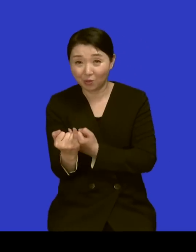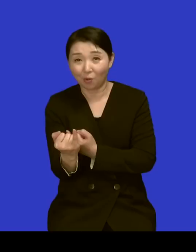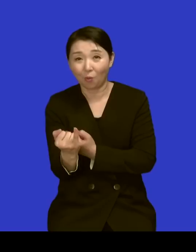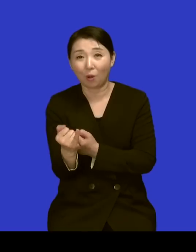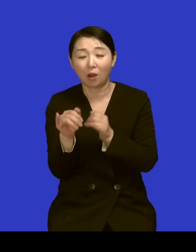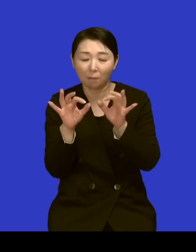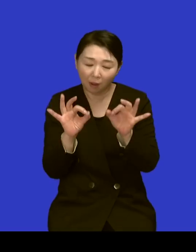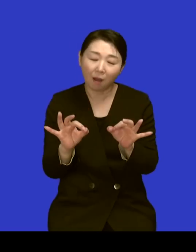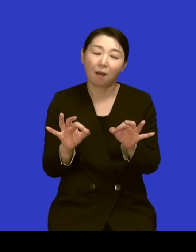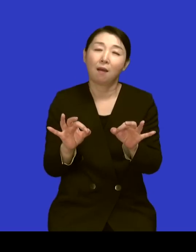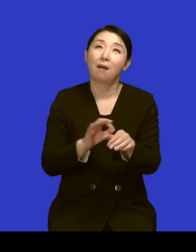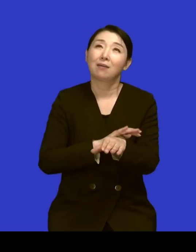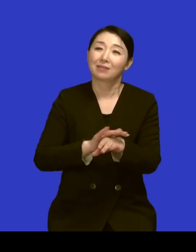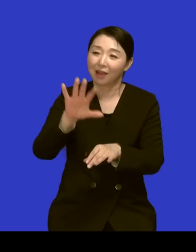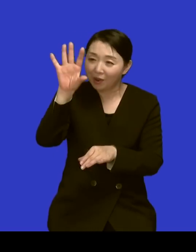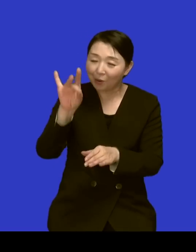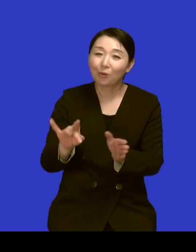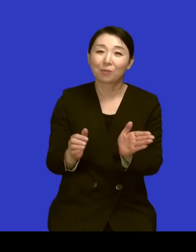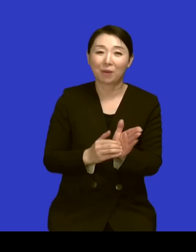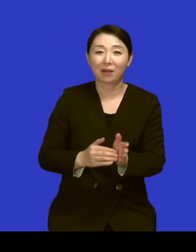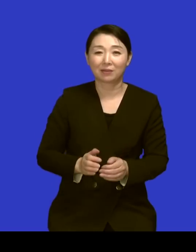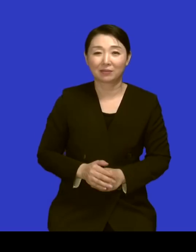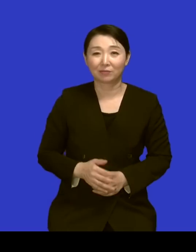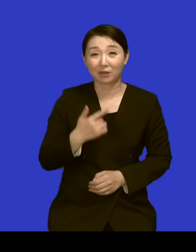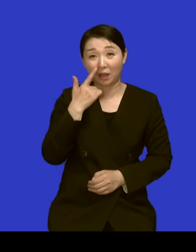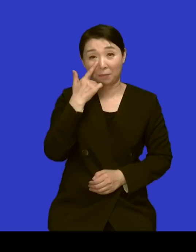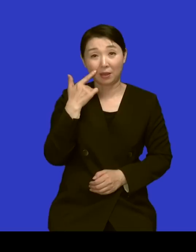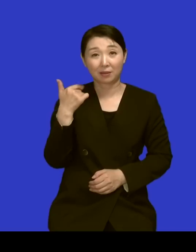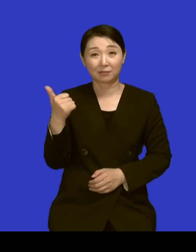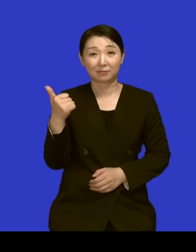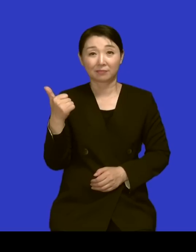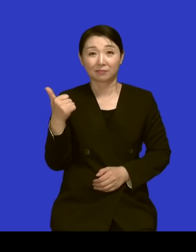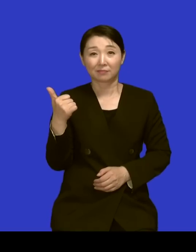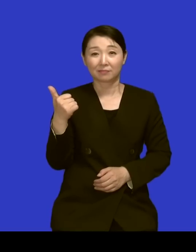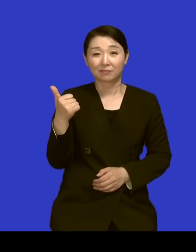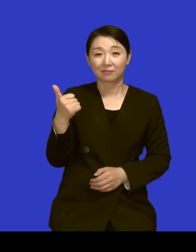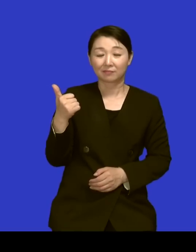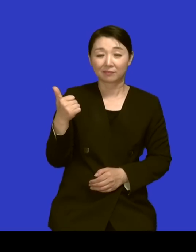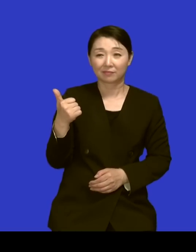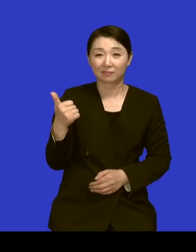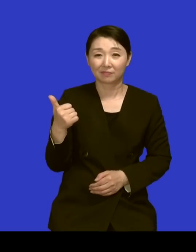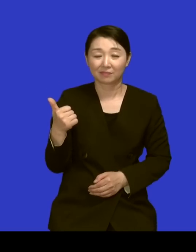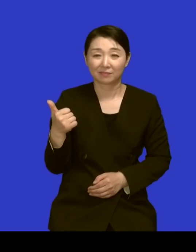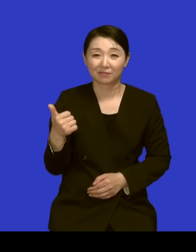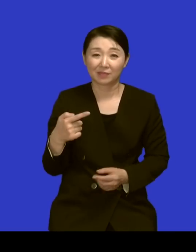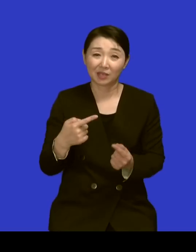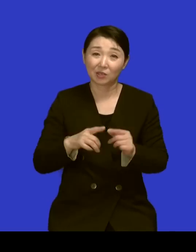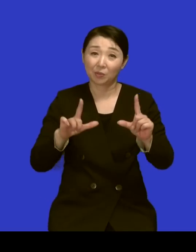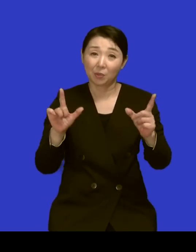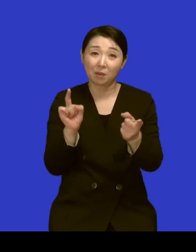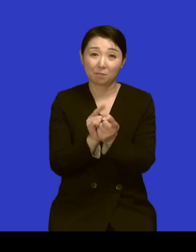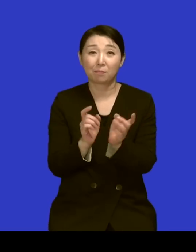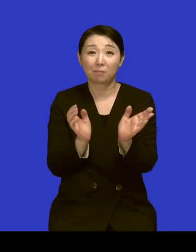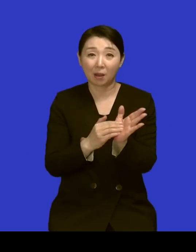몰라요 네 네 그러니까 이제 아버지가 이렇게 첫날 이렇게 만나서 네 내가